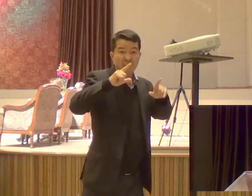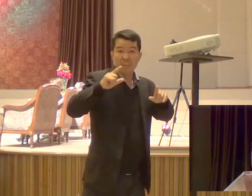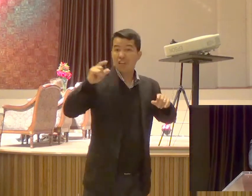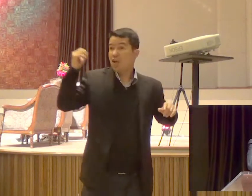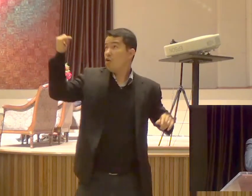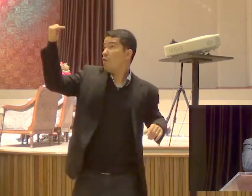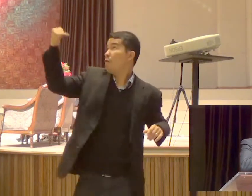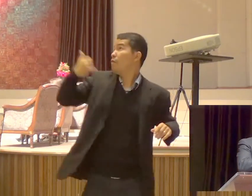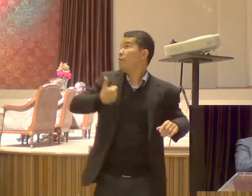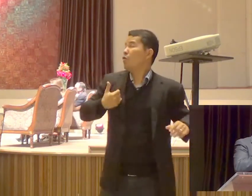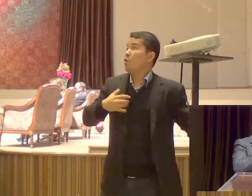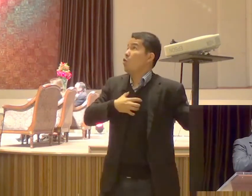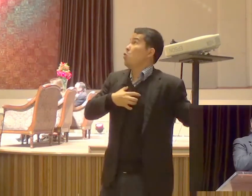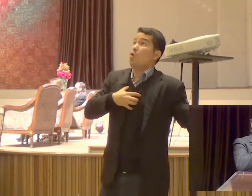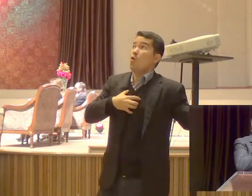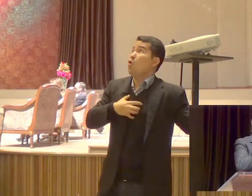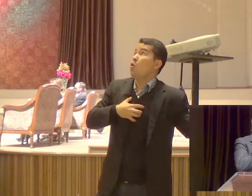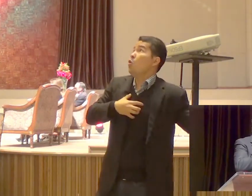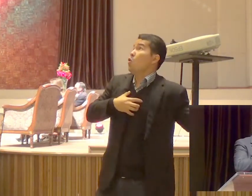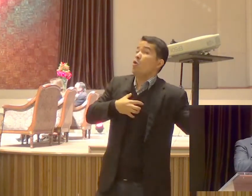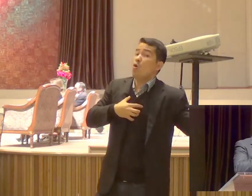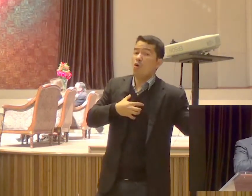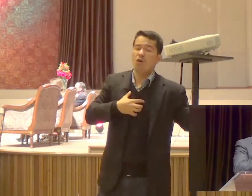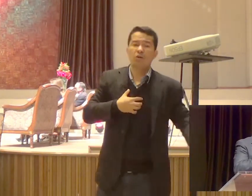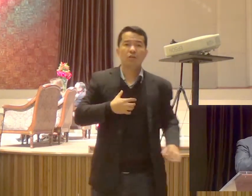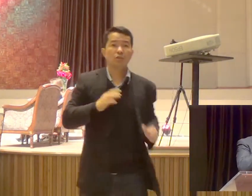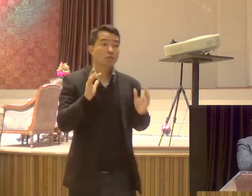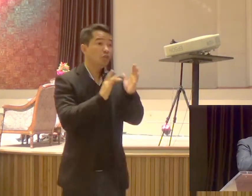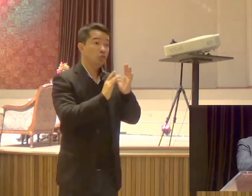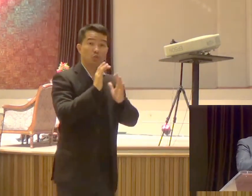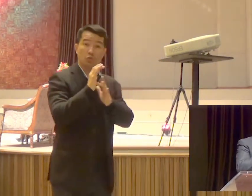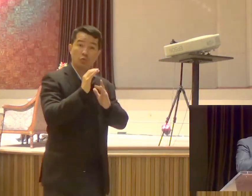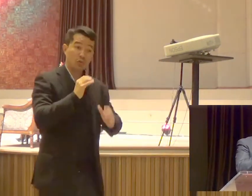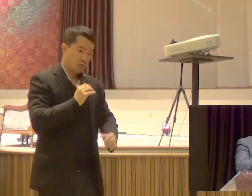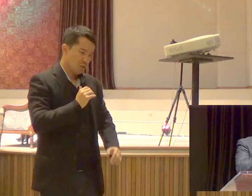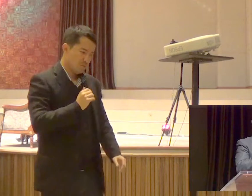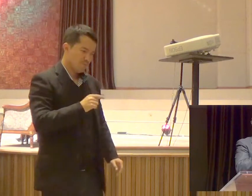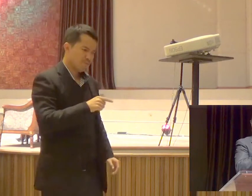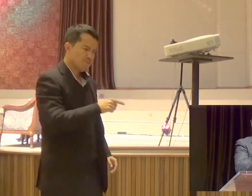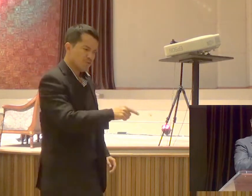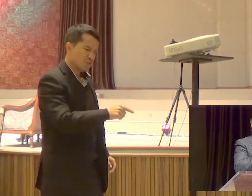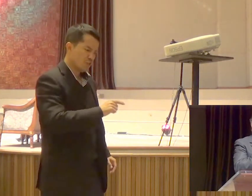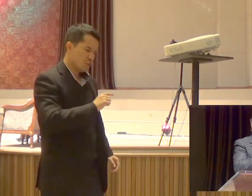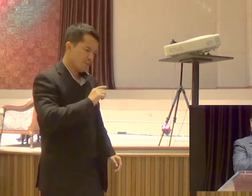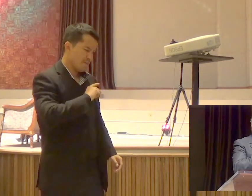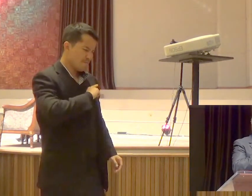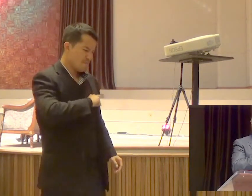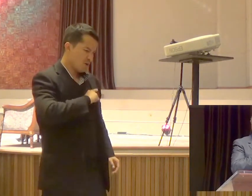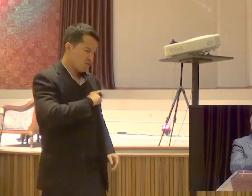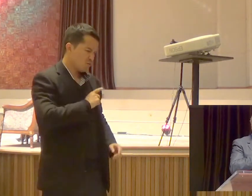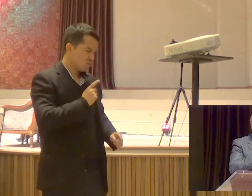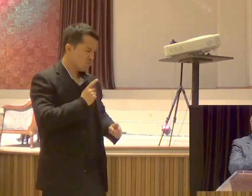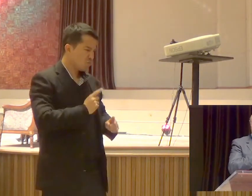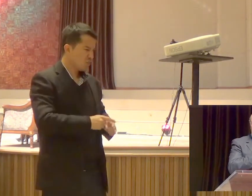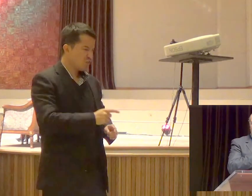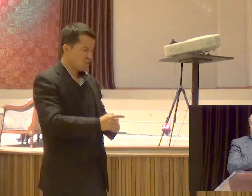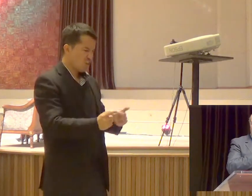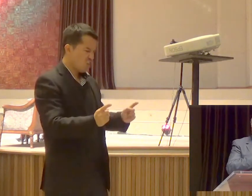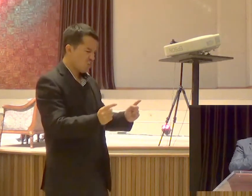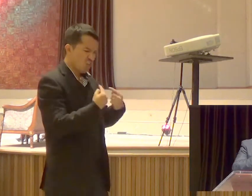Ele disse Saulo Saulo Por que me persegues? Quem és